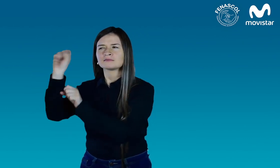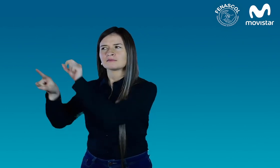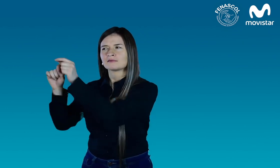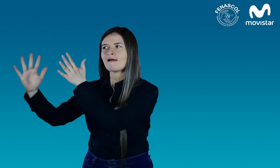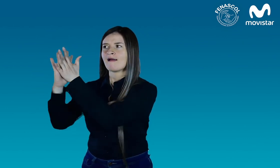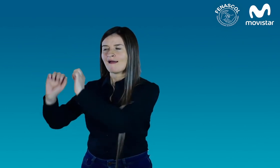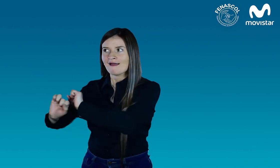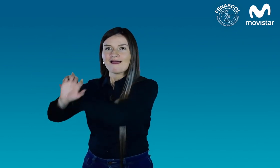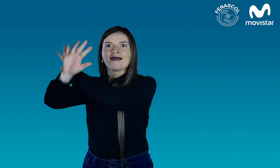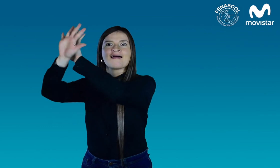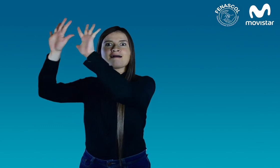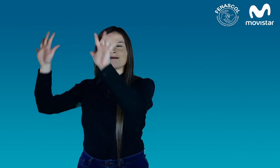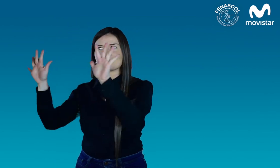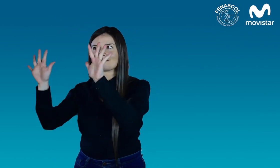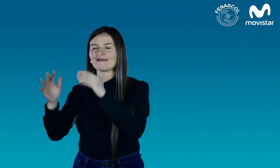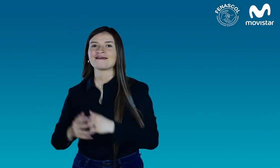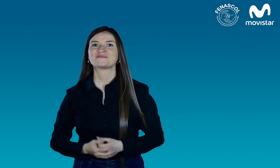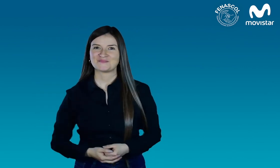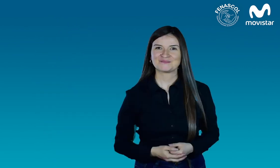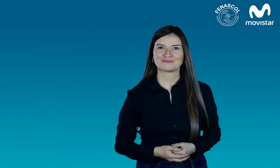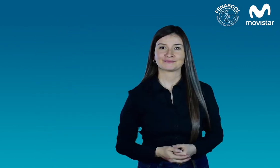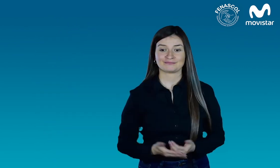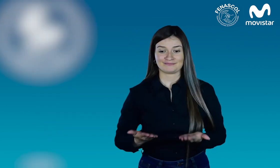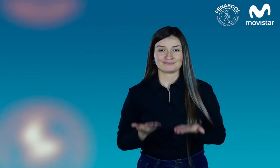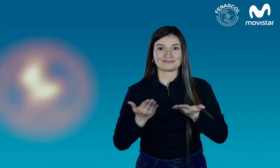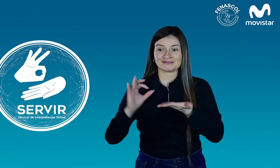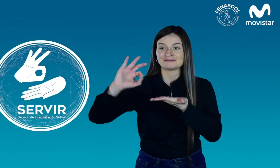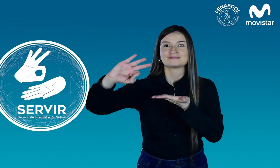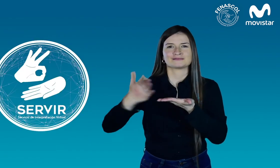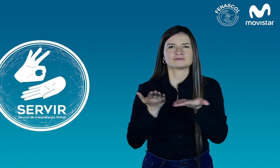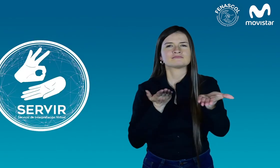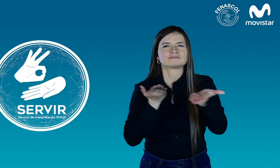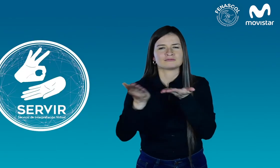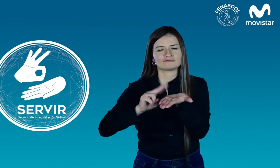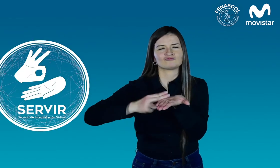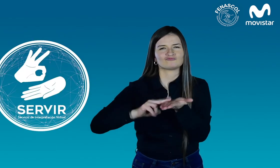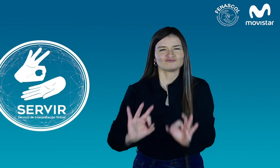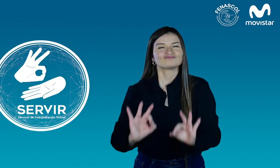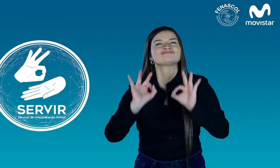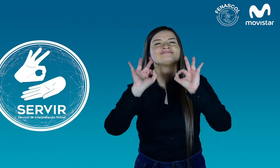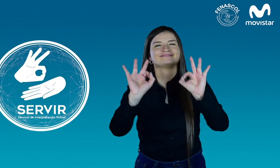Podrás hacer tus consultas y aclarar tus dudas. Conservir cuentas con servicios de interpretación de calidad.